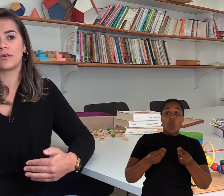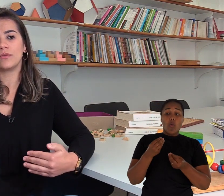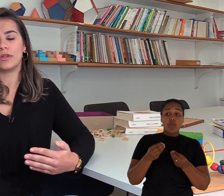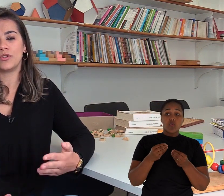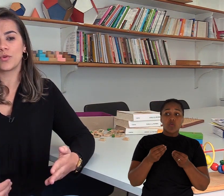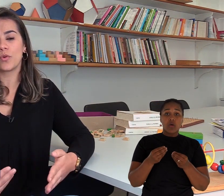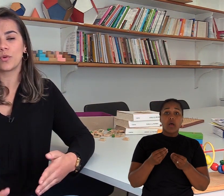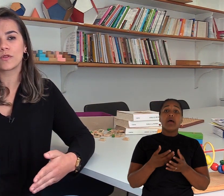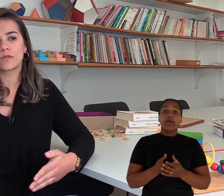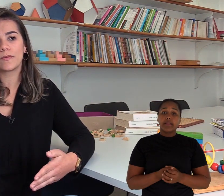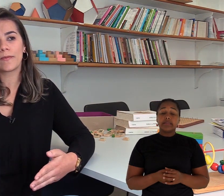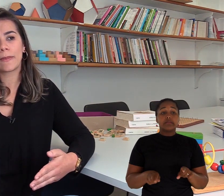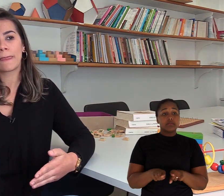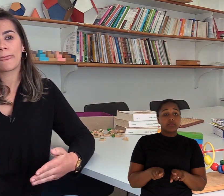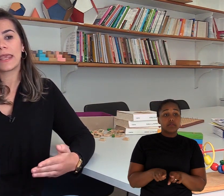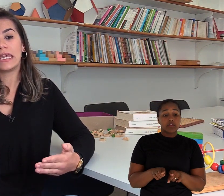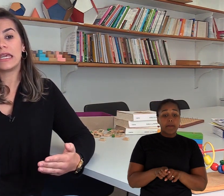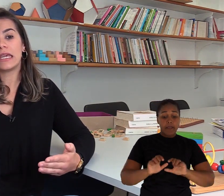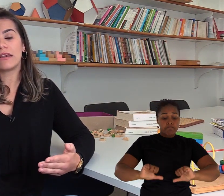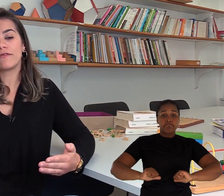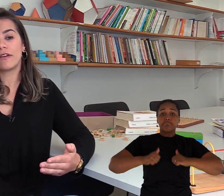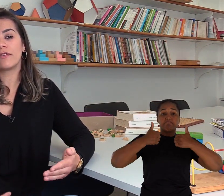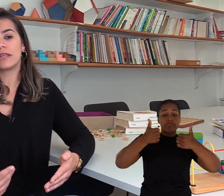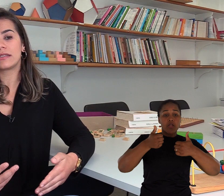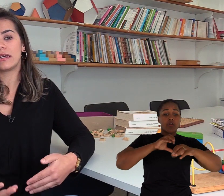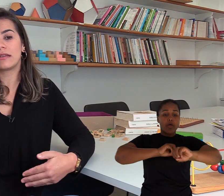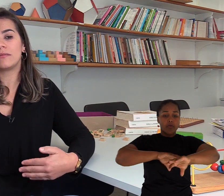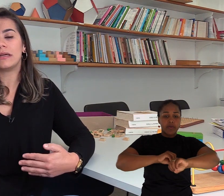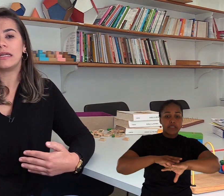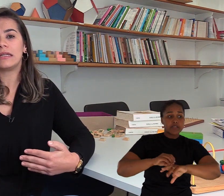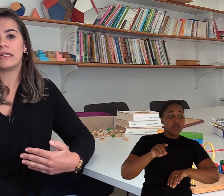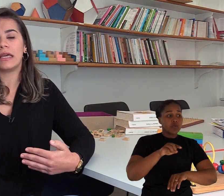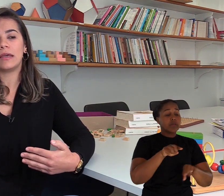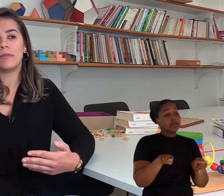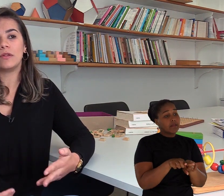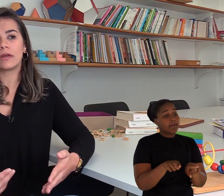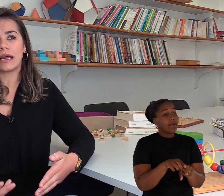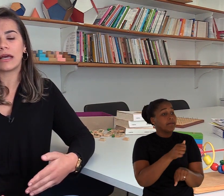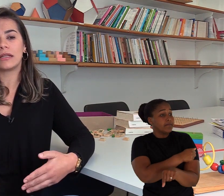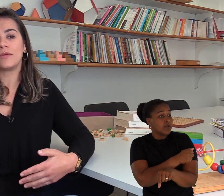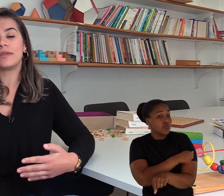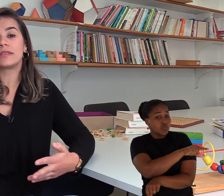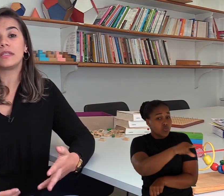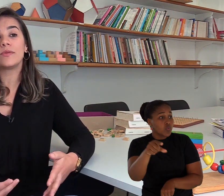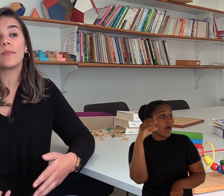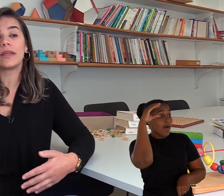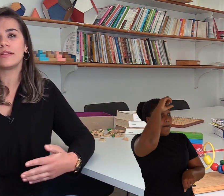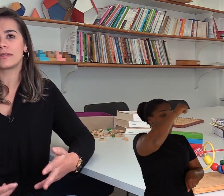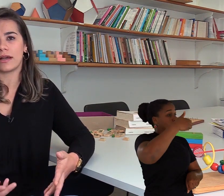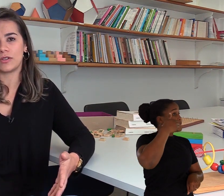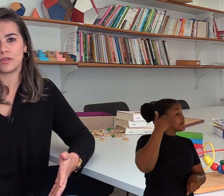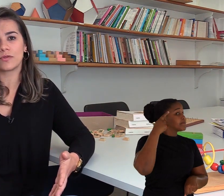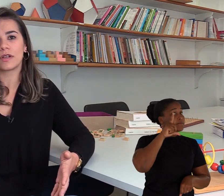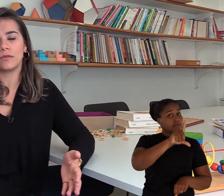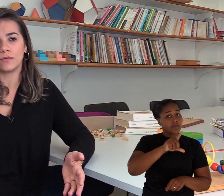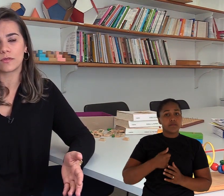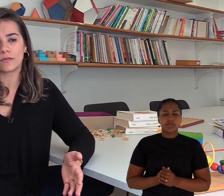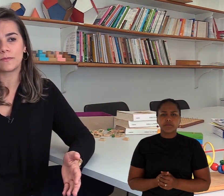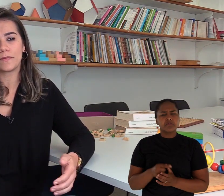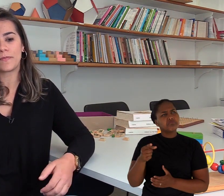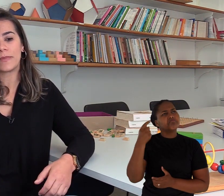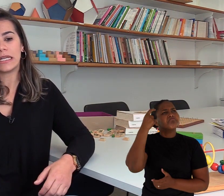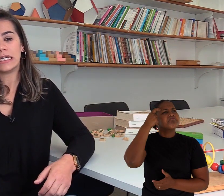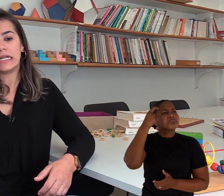acontecendo durante o curso e favorecer também, melhorar o ensino e aprendizagem dos